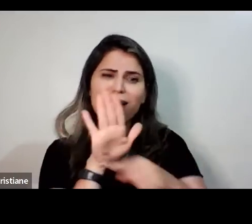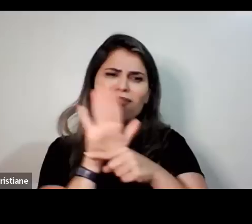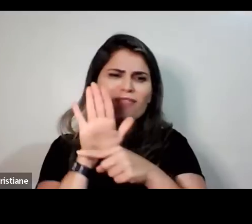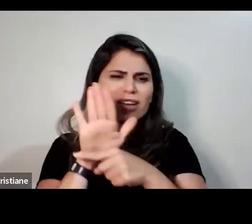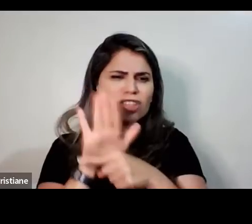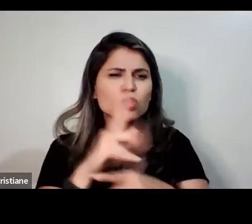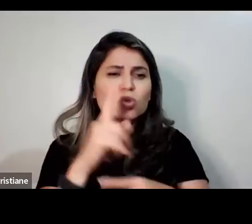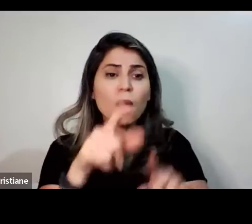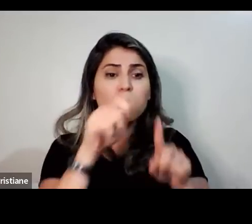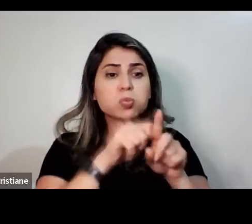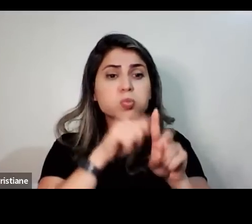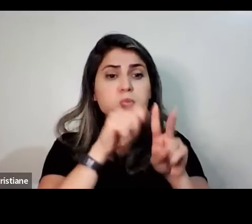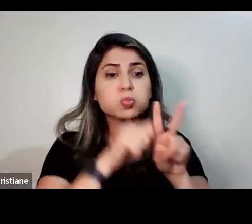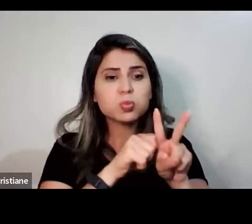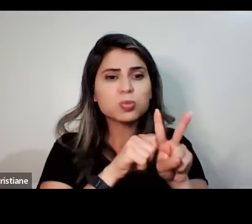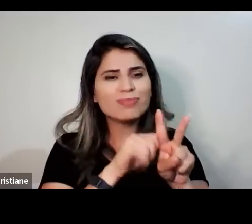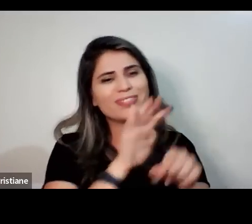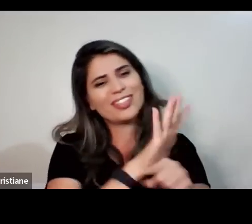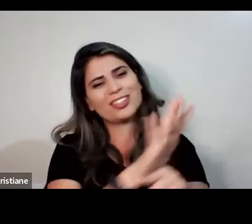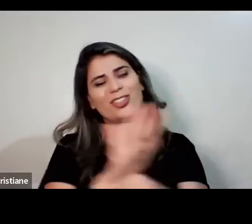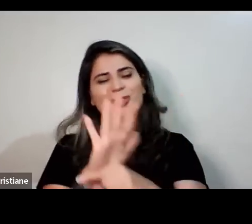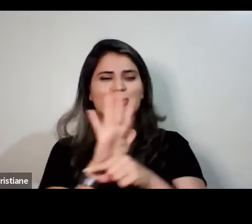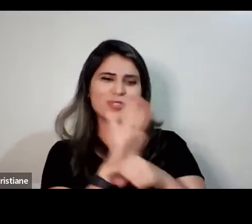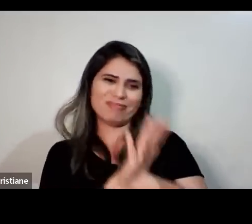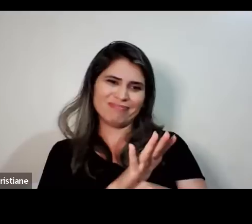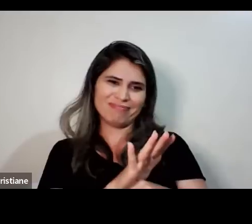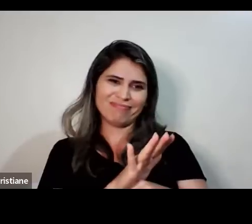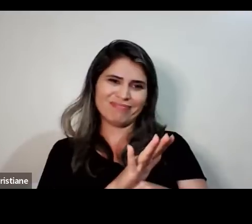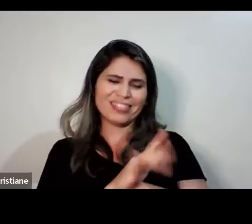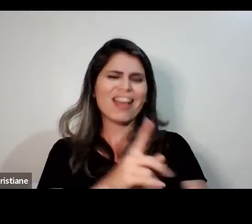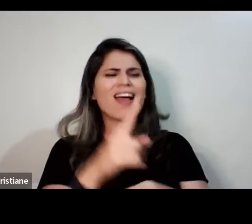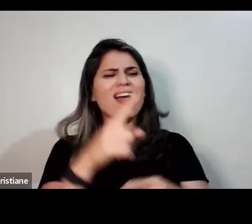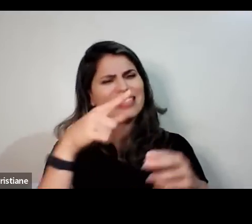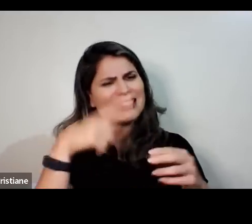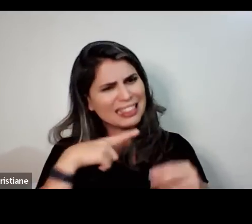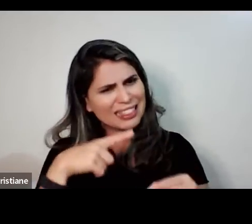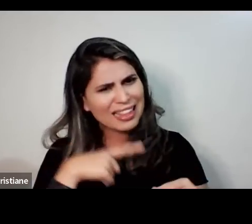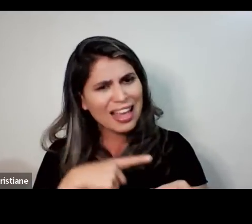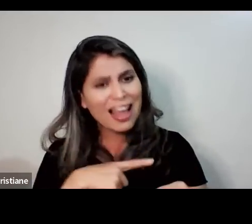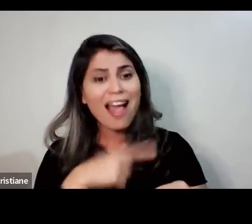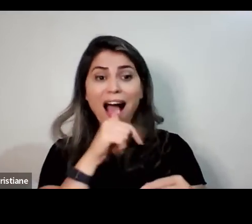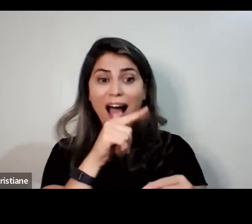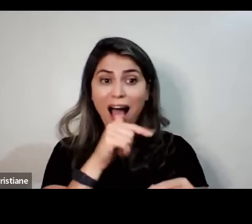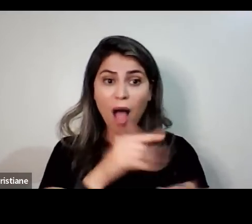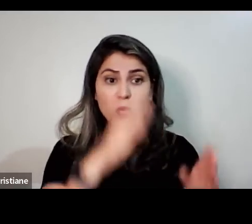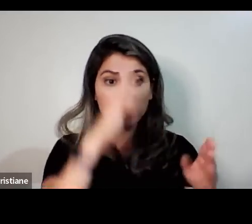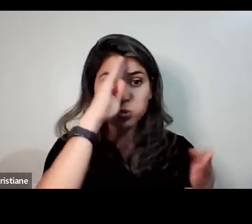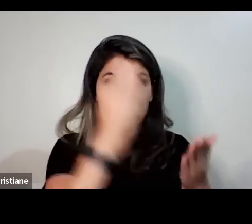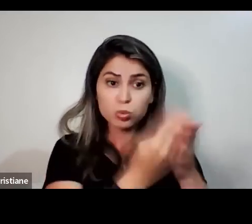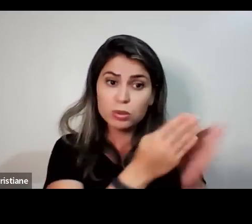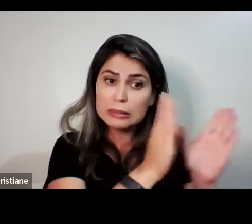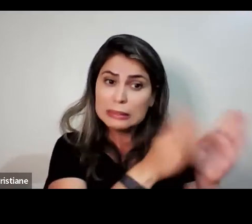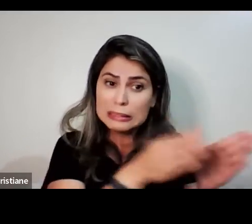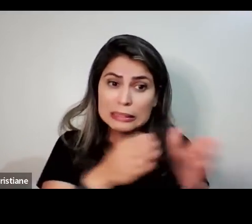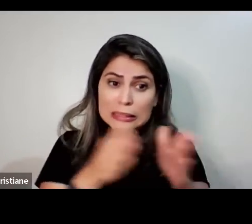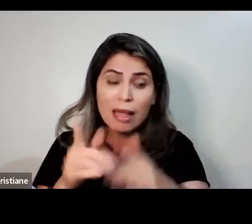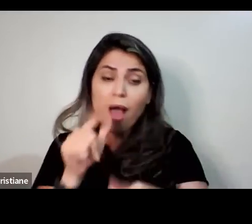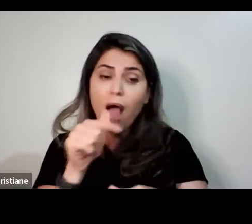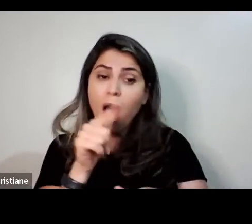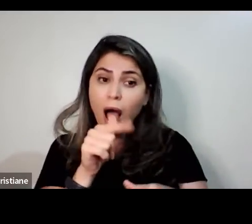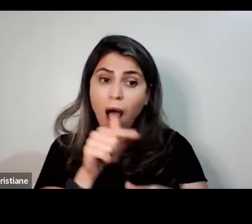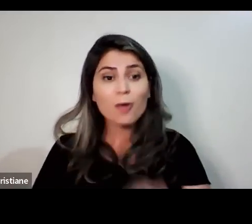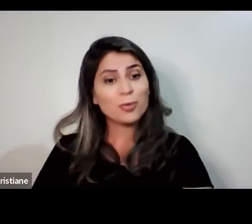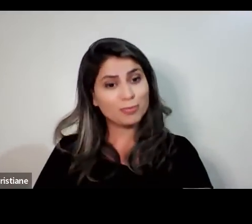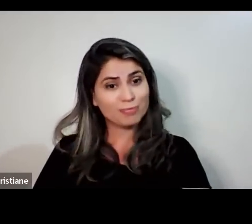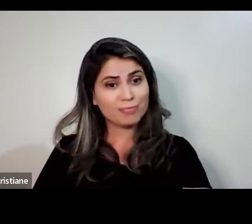Então, nós acompanhamos as pessoas. Existe um jeito certo de tomar água. Existe um jeito certo até de fazer o